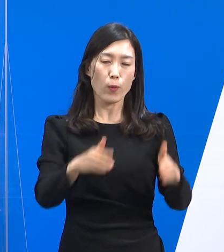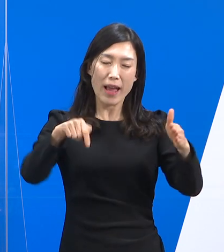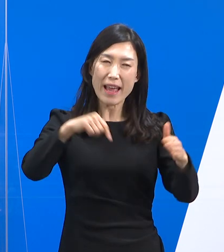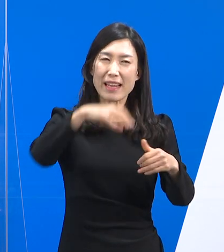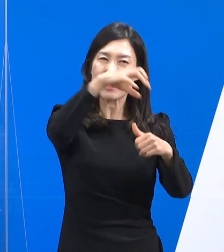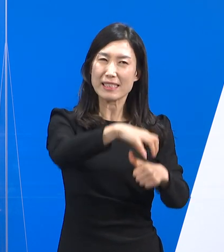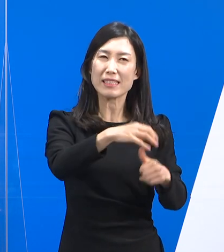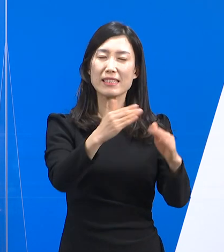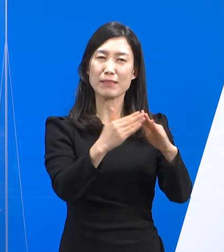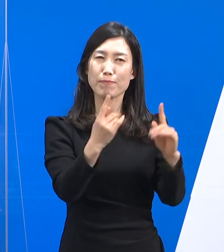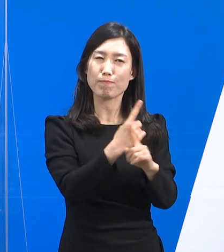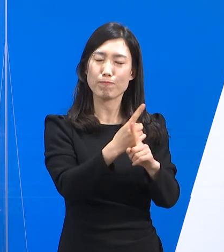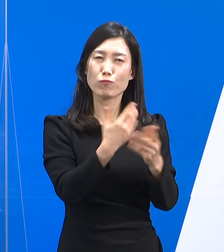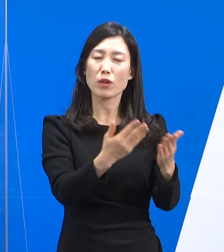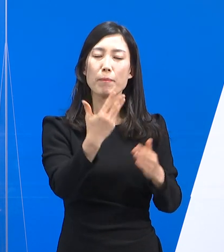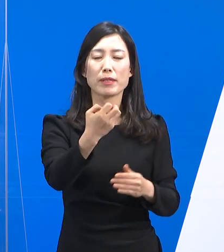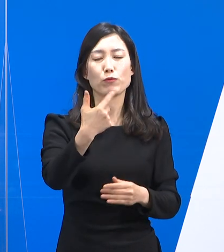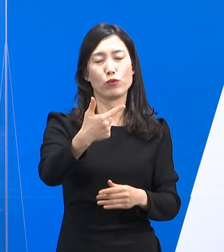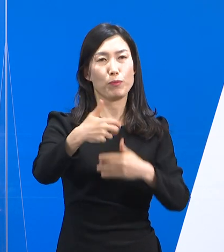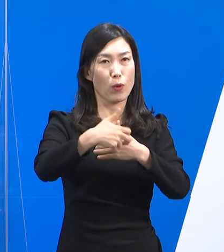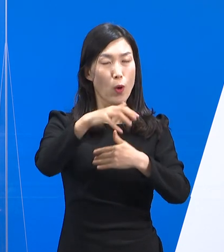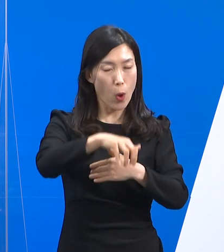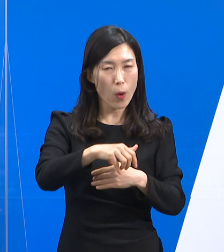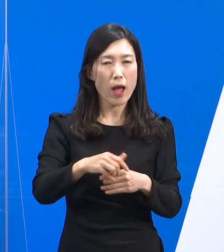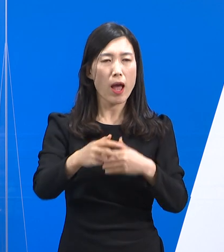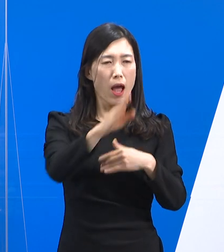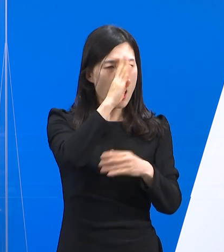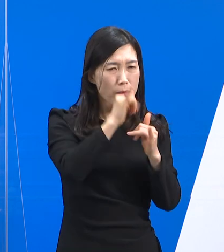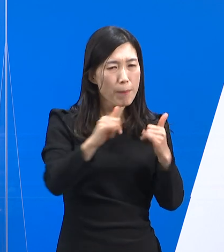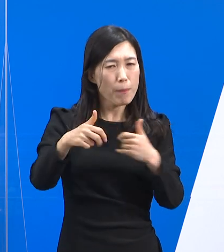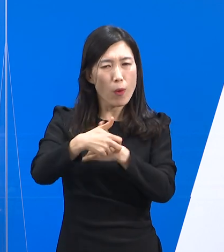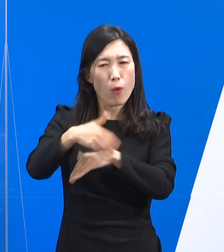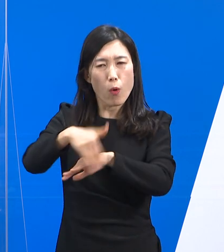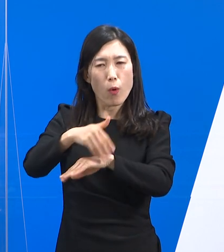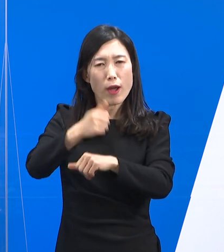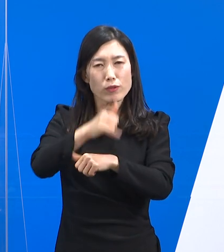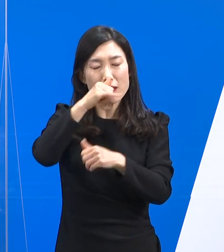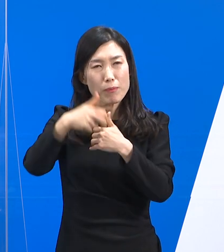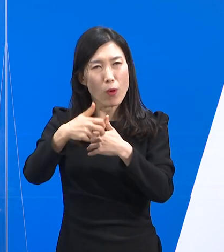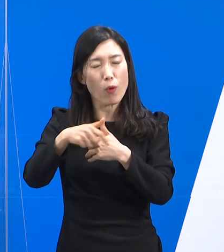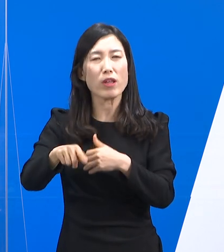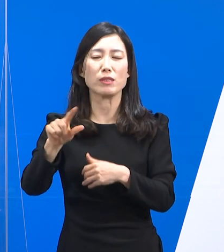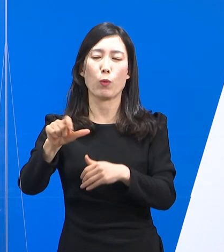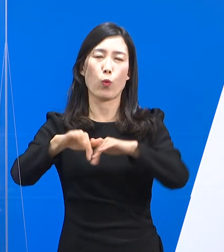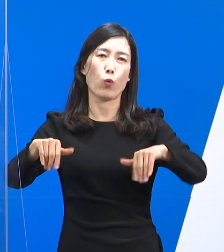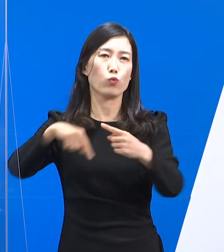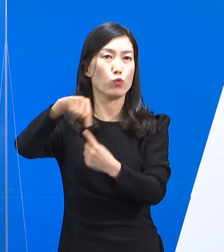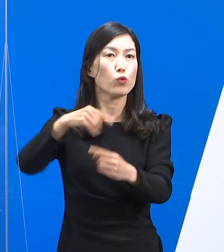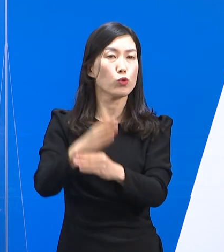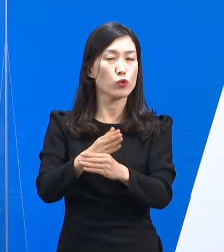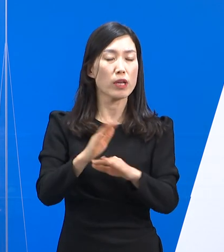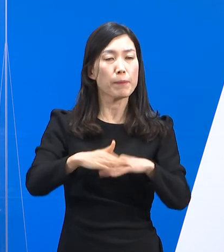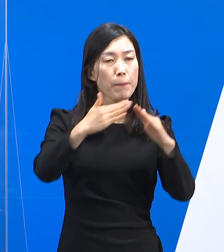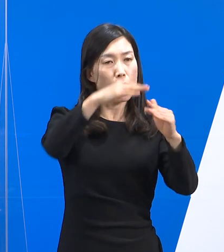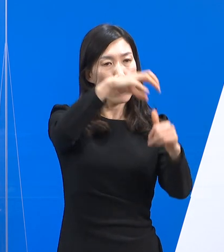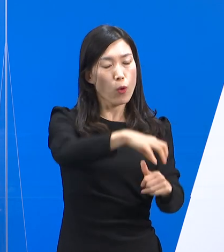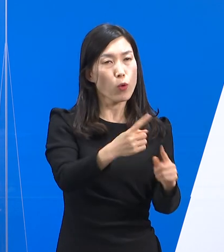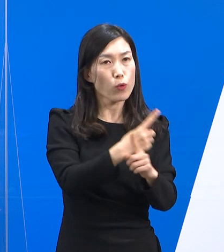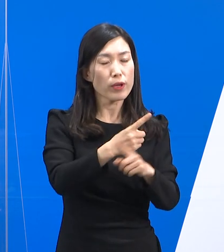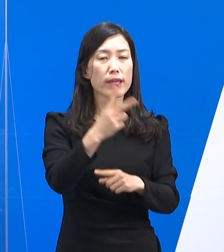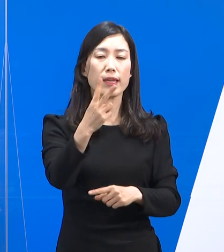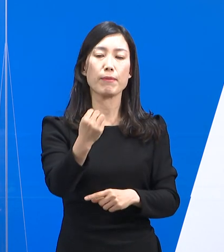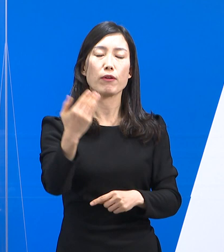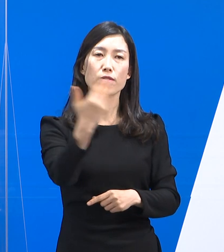관리 의료기관은 86개이며 단기 외래진료센터는 15개소 운영 중입니다. 현재 치료 중인 환자는 29